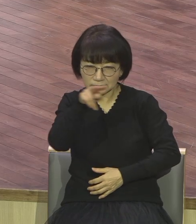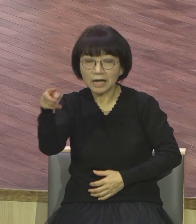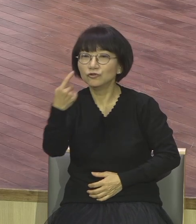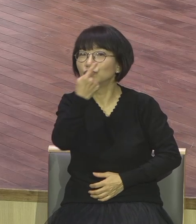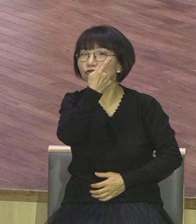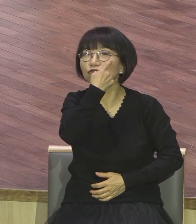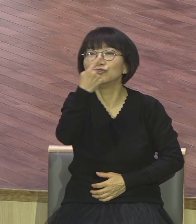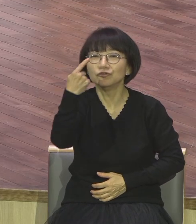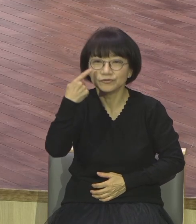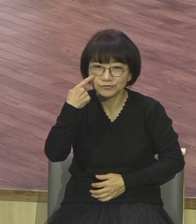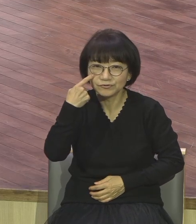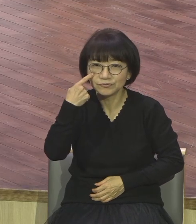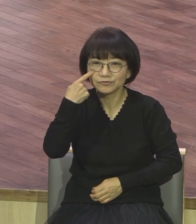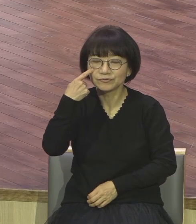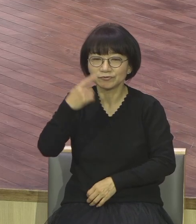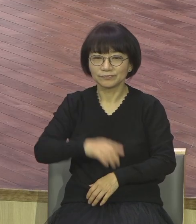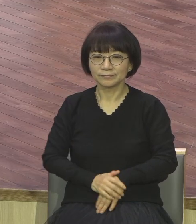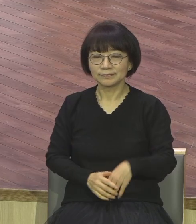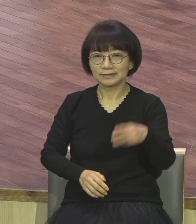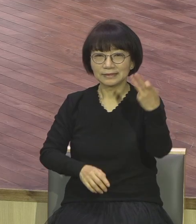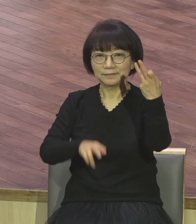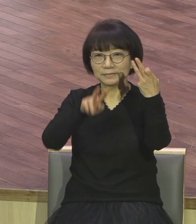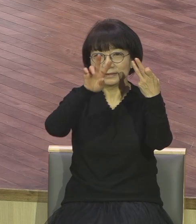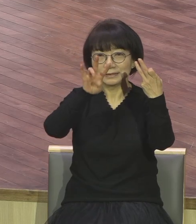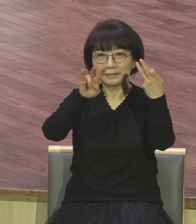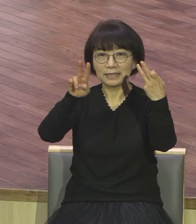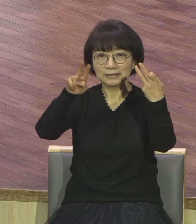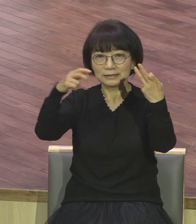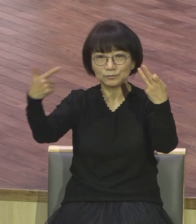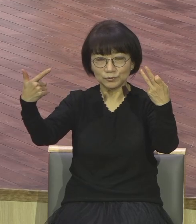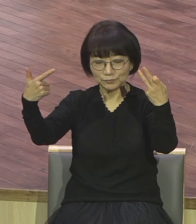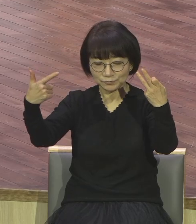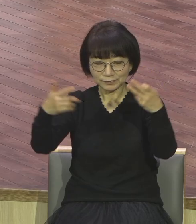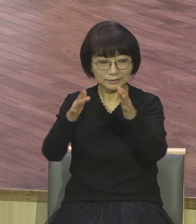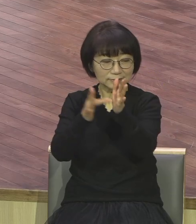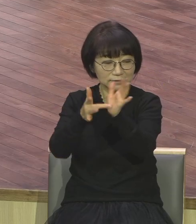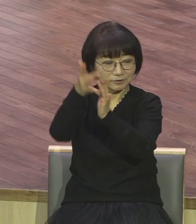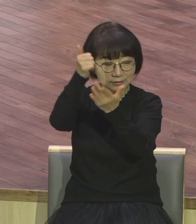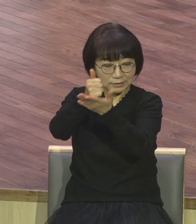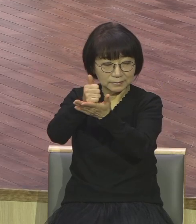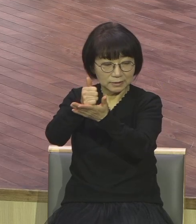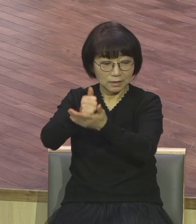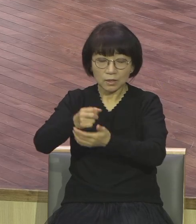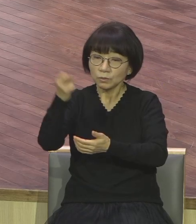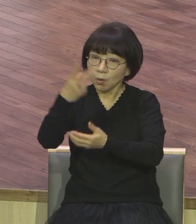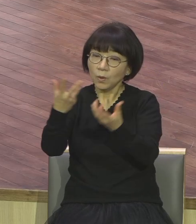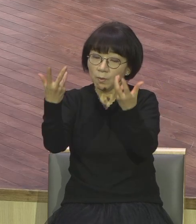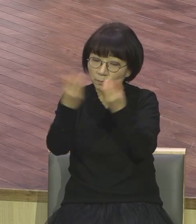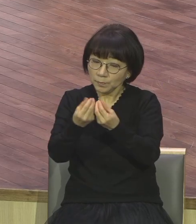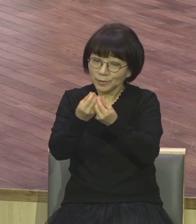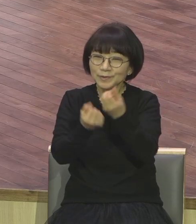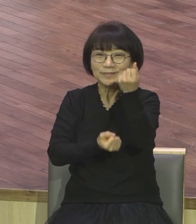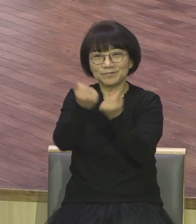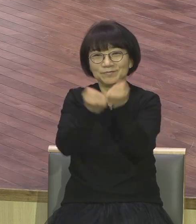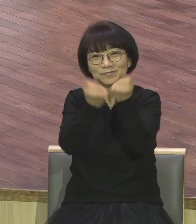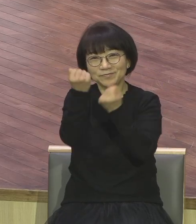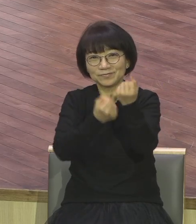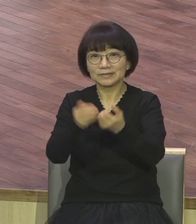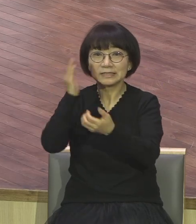24절 26절 봅니다 예수께서 그들 앞에 또 비유를 들어 이러시되 천국은 좋은